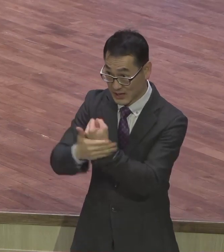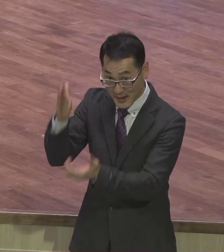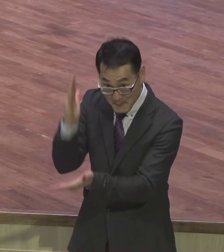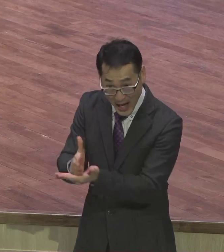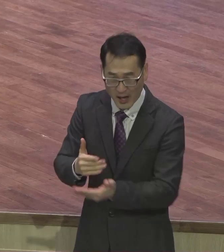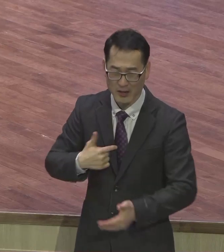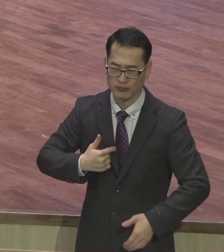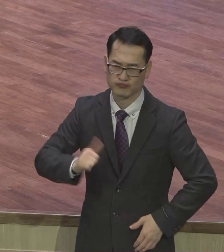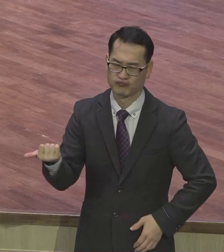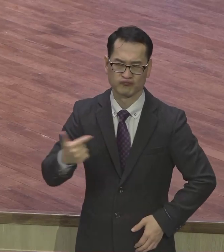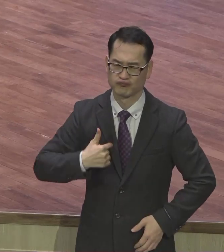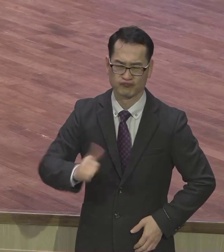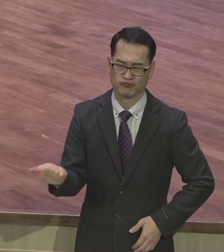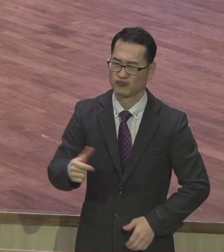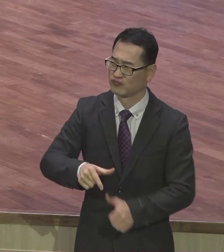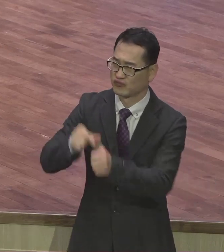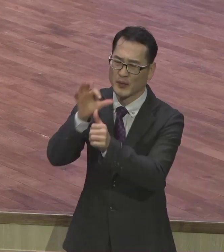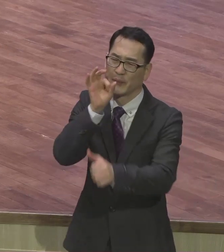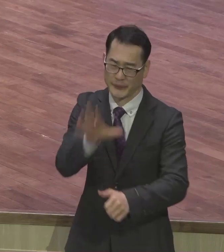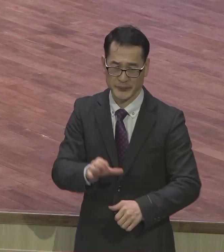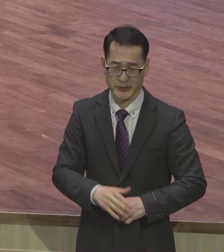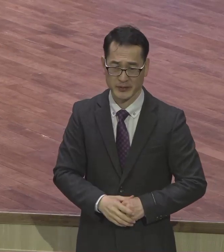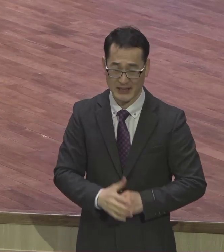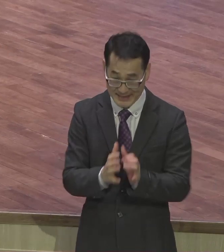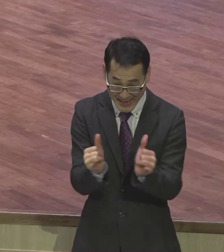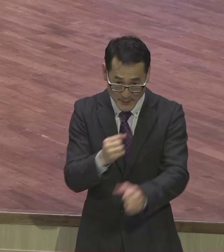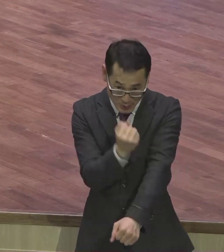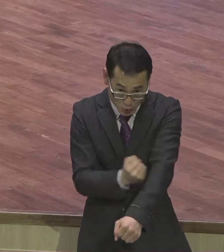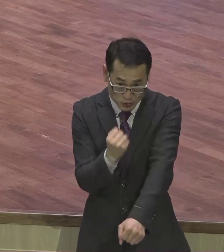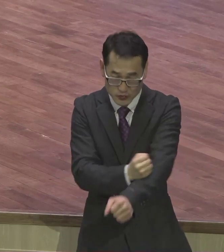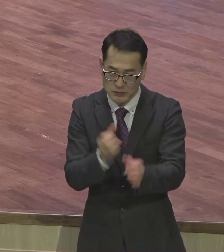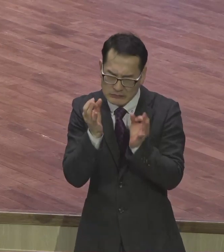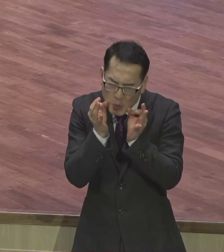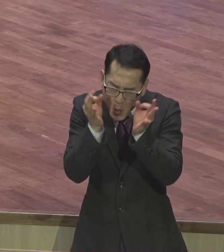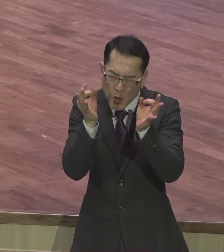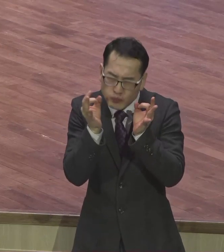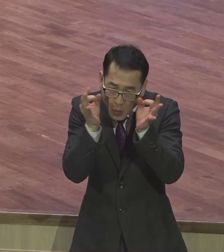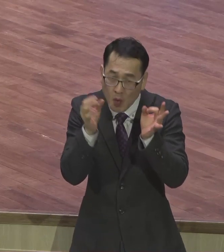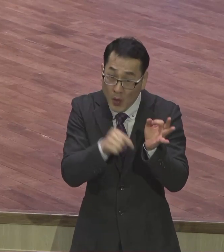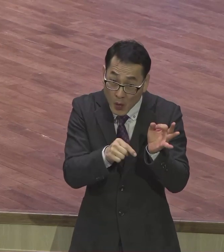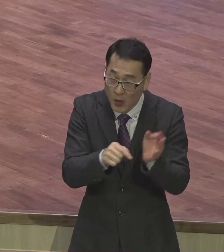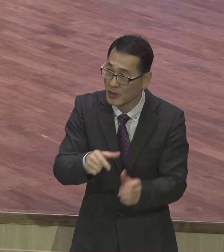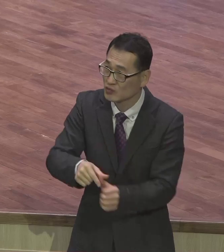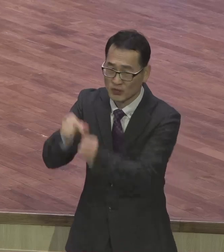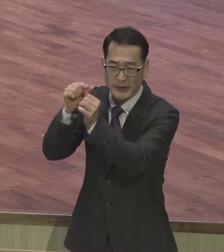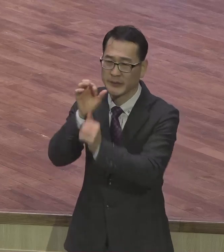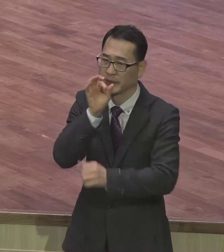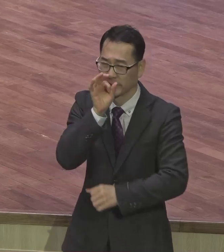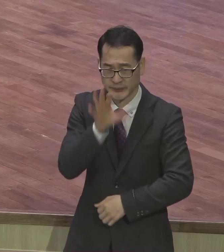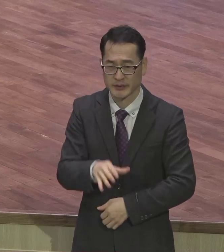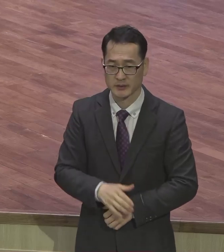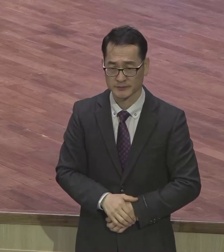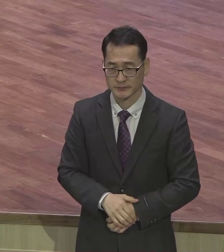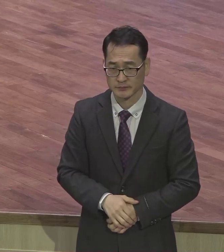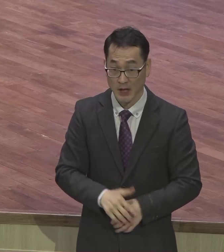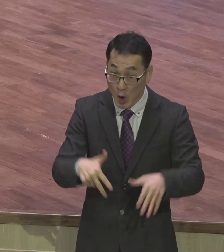인간의 어떤 노력 행위 그거는 전혀 구원의 대상이 아니에요 모든 종교는 지금 그걸